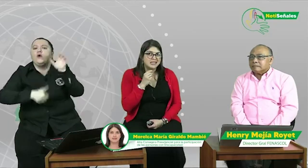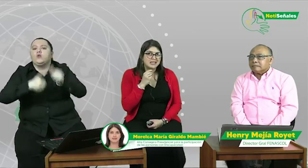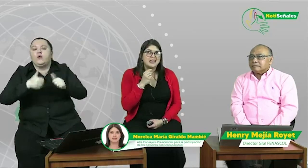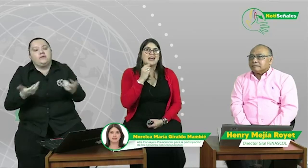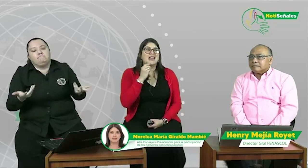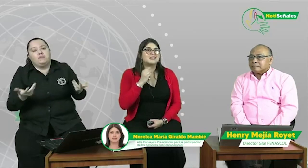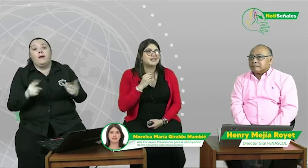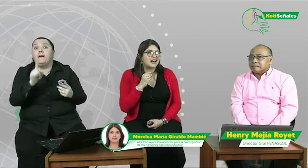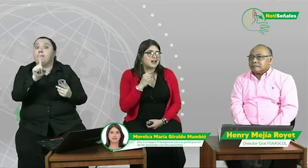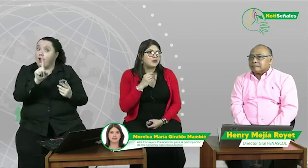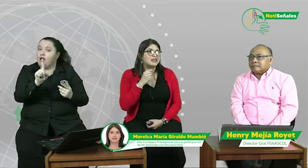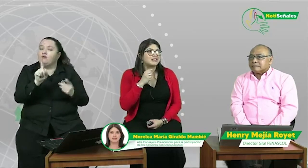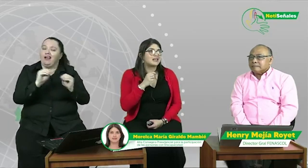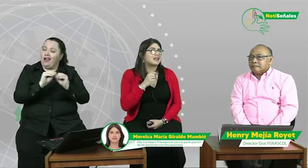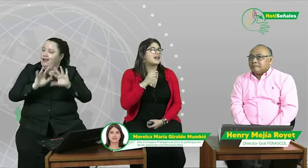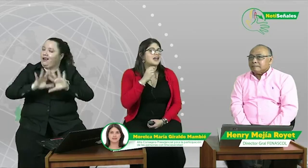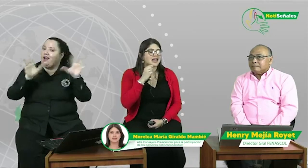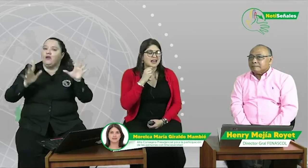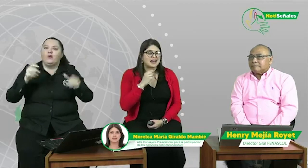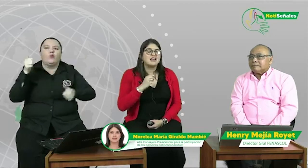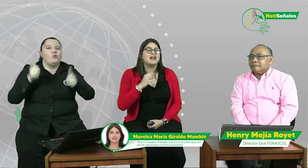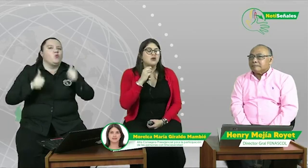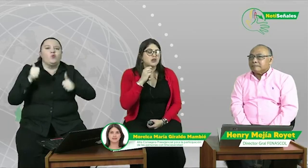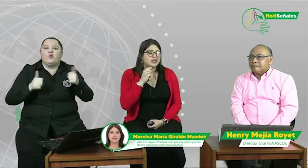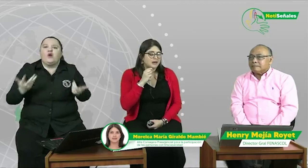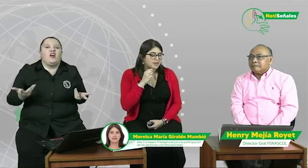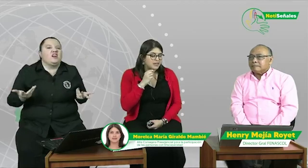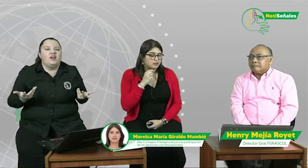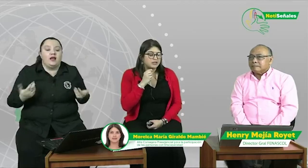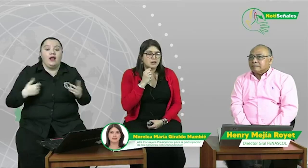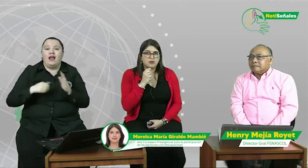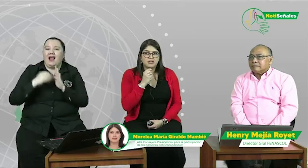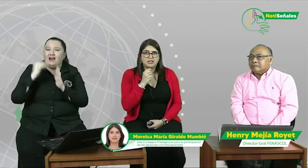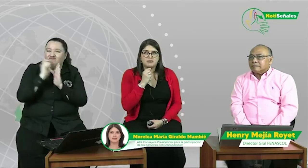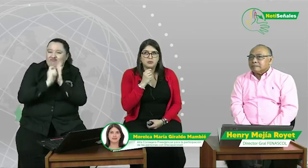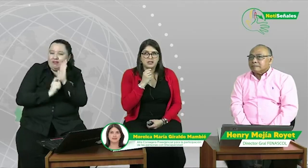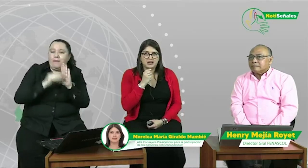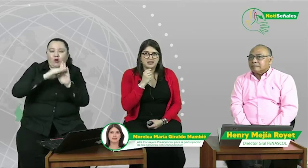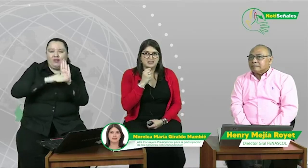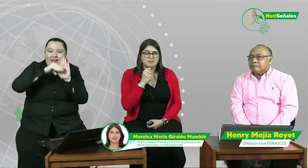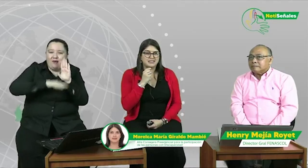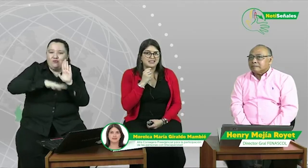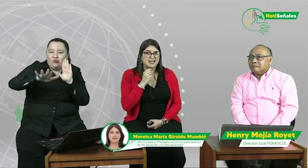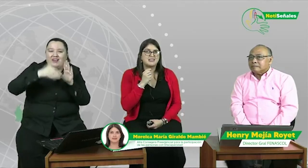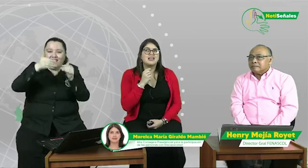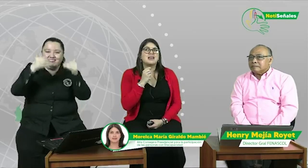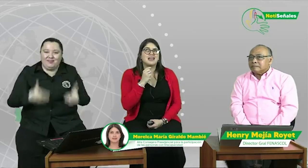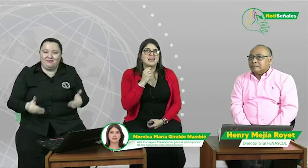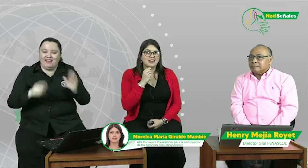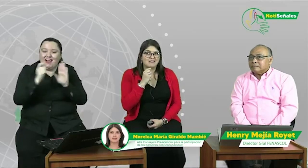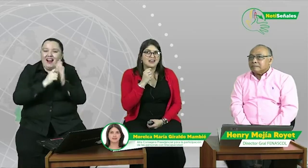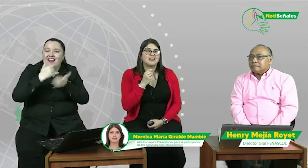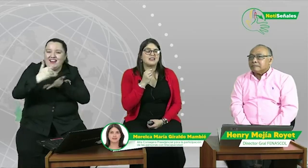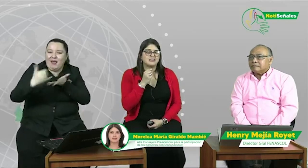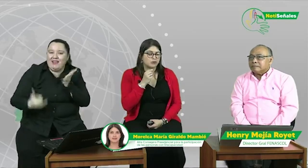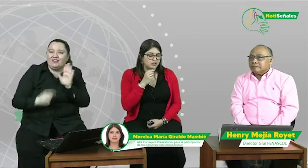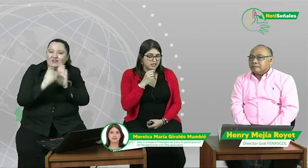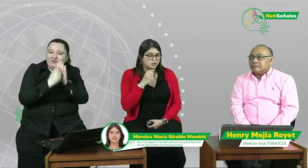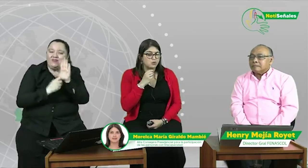es claro es que en los lineamientos de la política pública de discapacidad que debe desarrollarse un nuevo